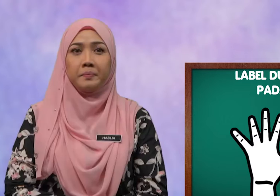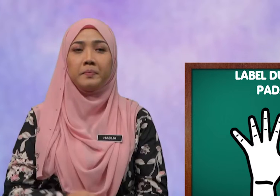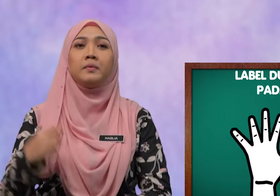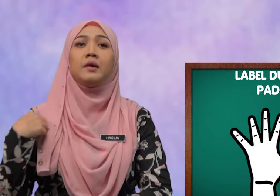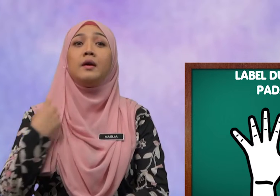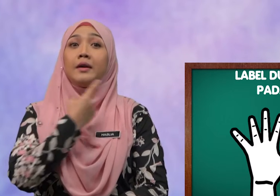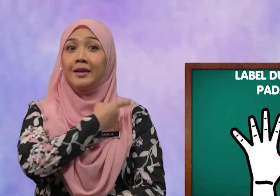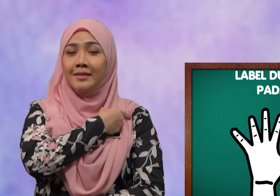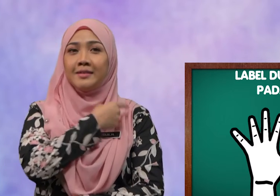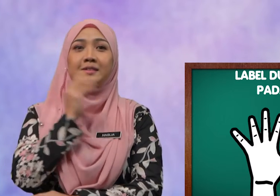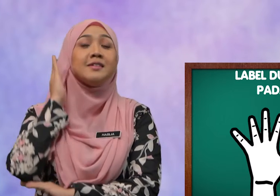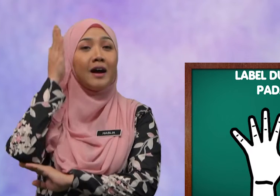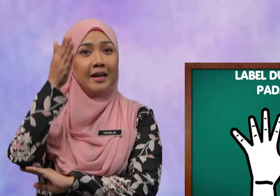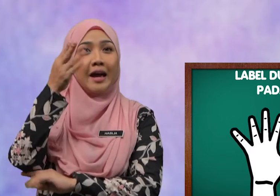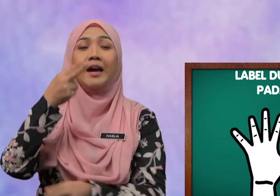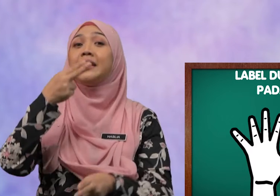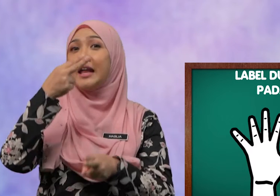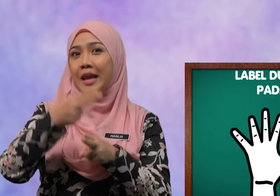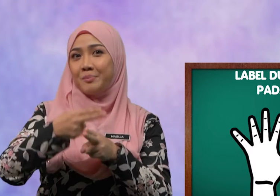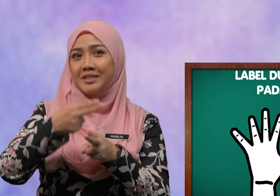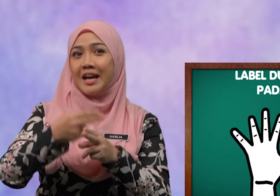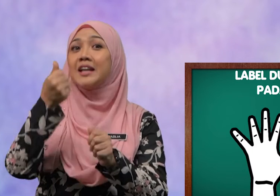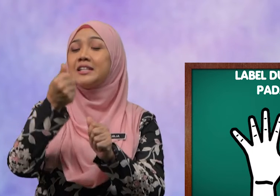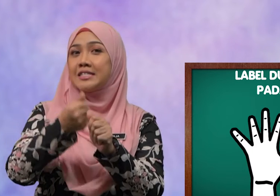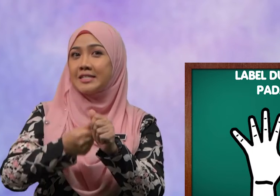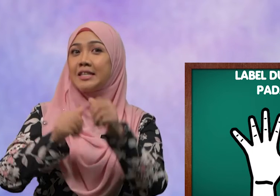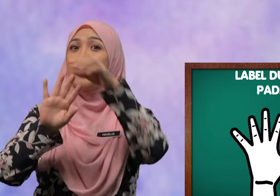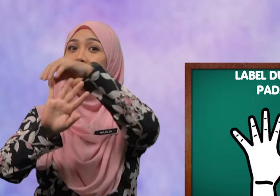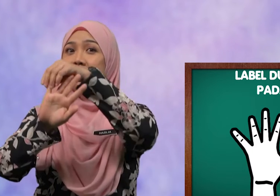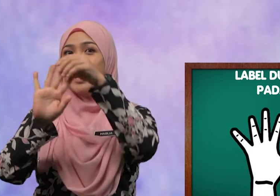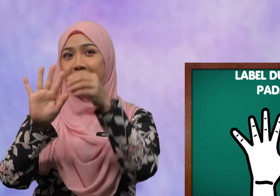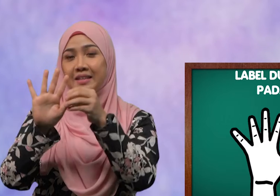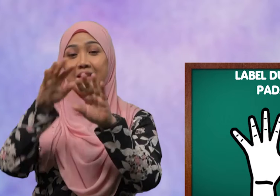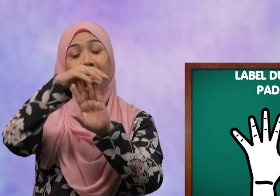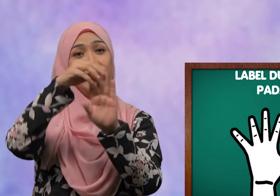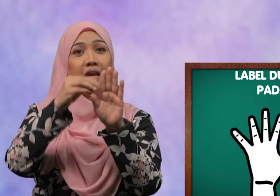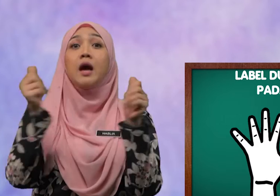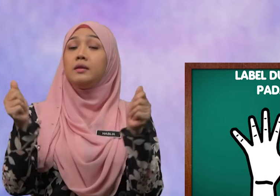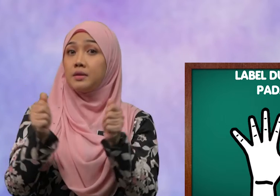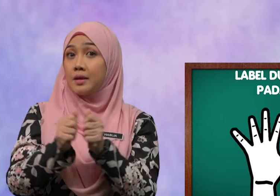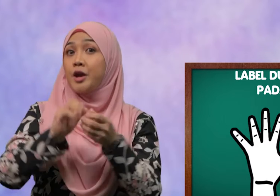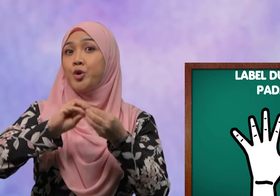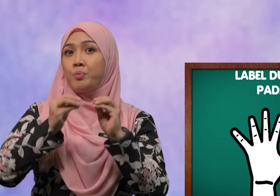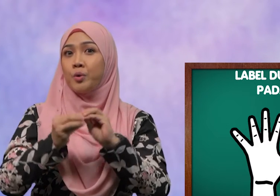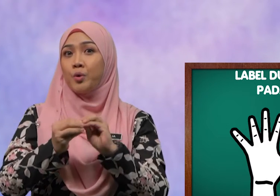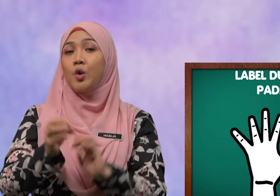Kita akan labelkan setiap jari Dengan nombor